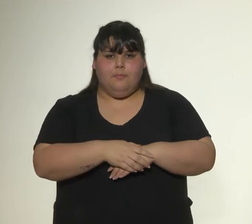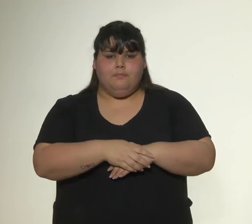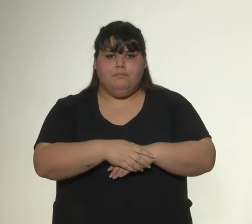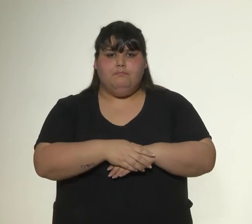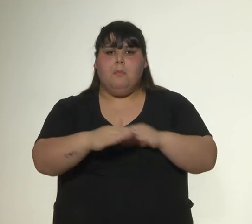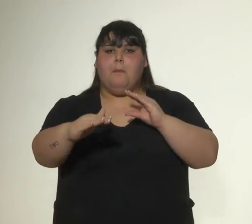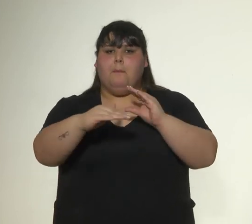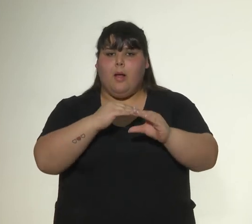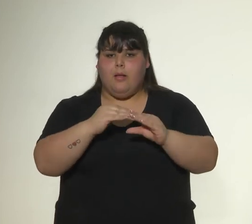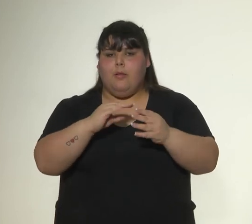presentaciones.